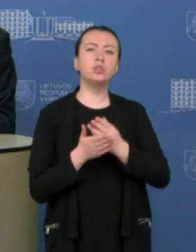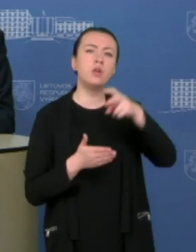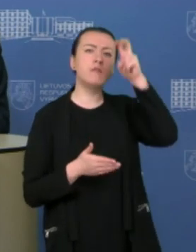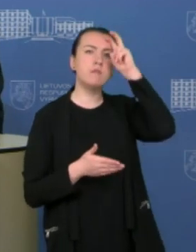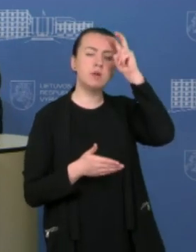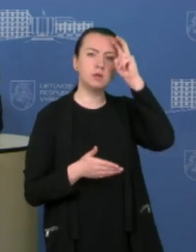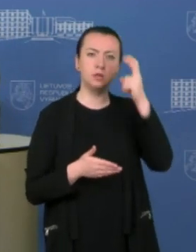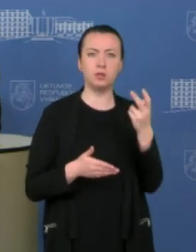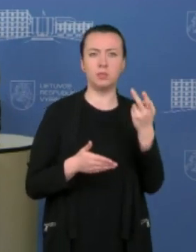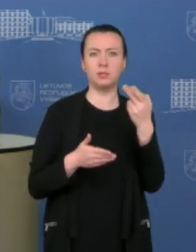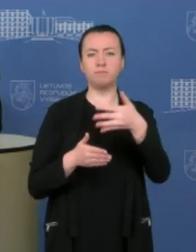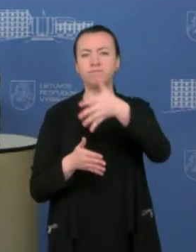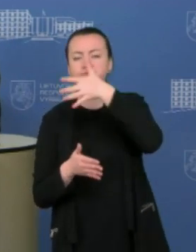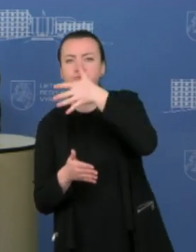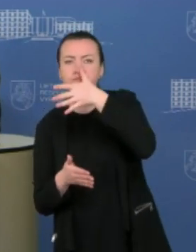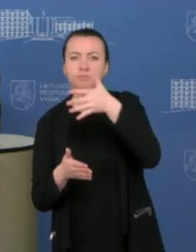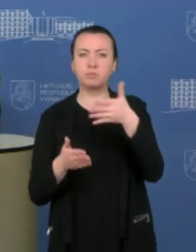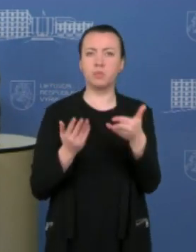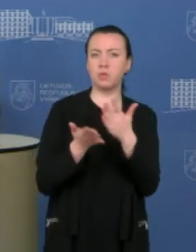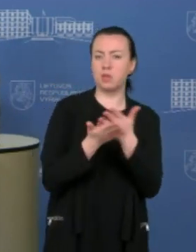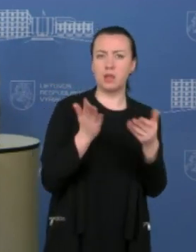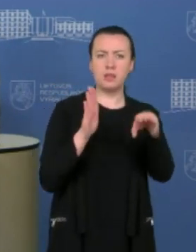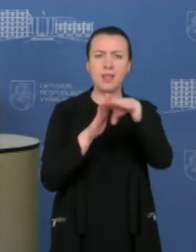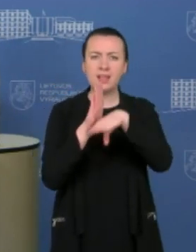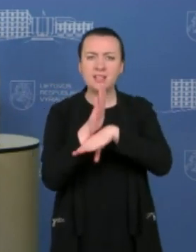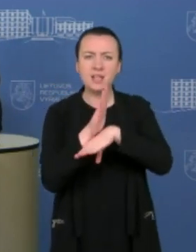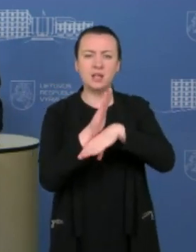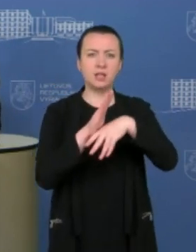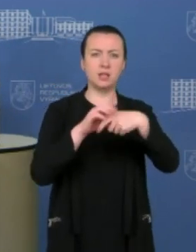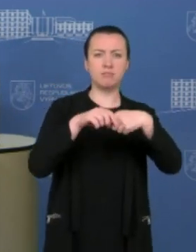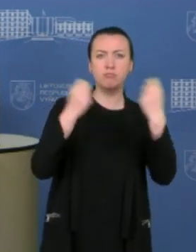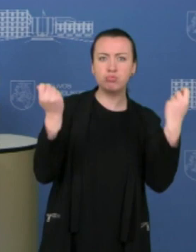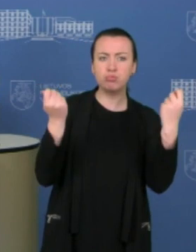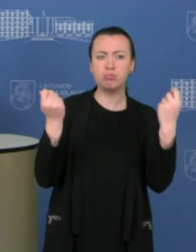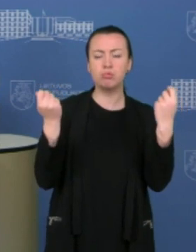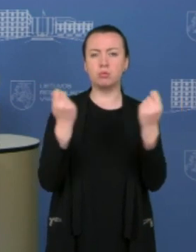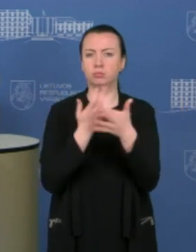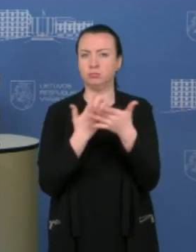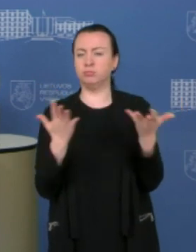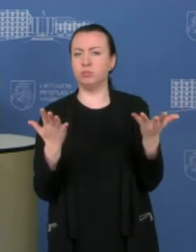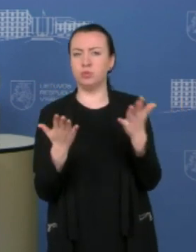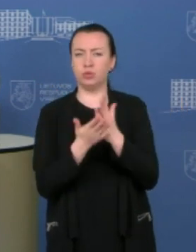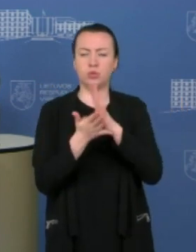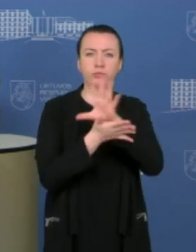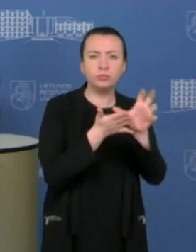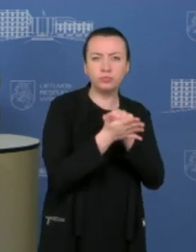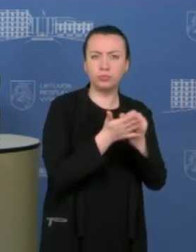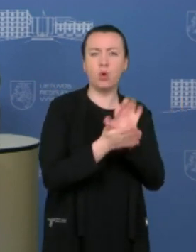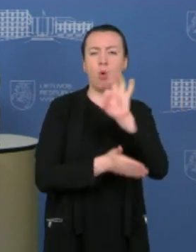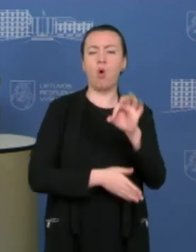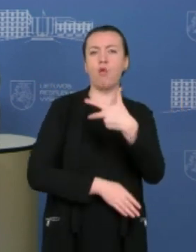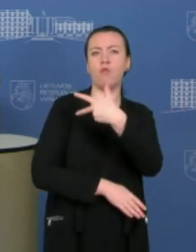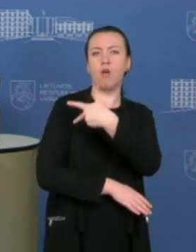reguliacijas priemė, na, žodžiu, teisiklės, kad medikai gali suleisti ir tą šešką kartą ir septimtą vakciną, ir taip